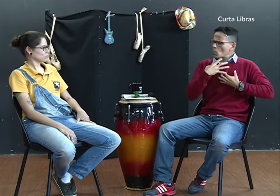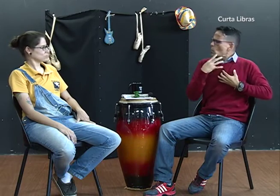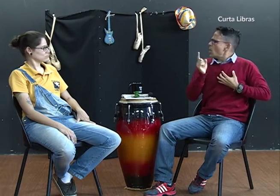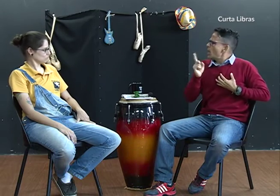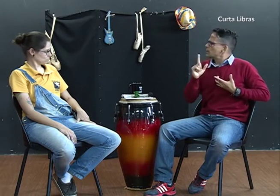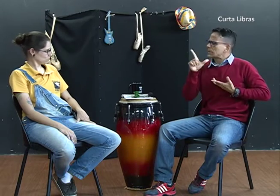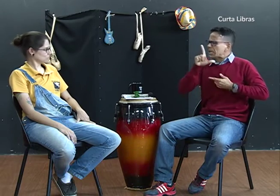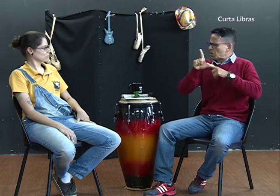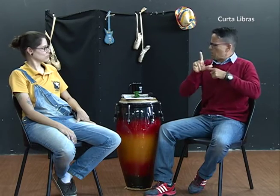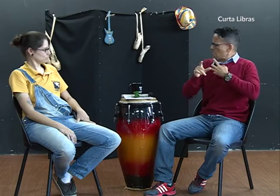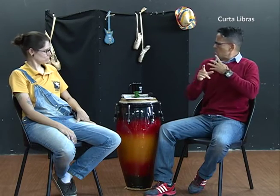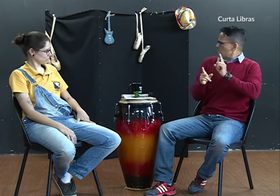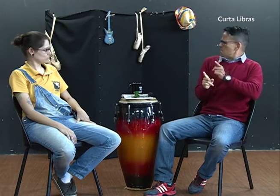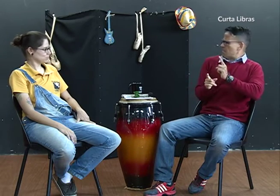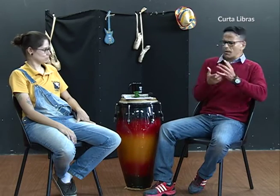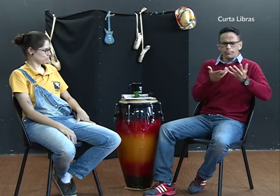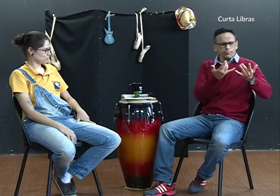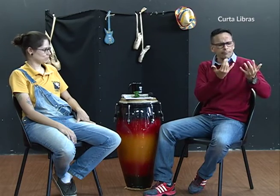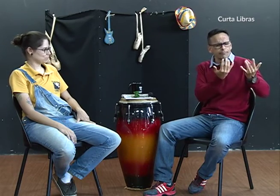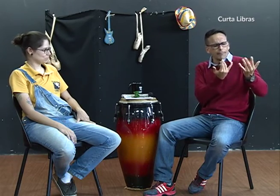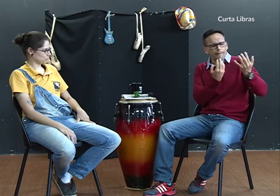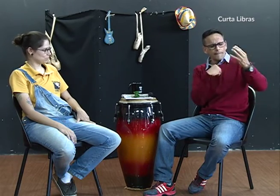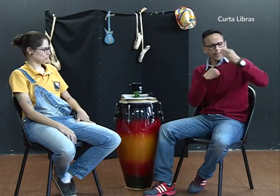me trazendo ideias e eu acabei entrando no mestrado nessa área.